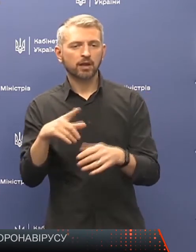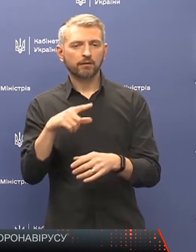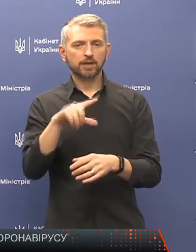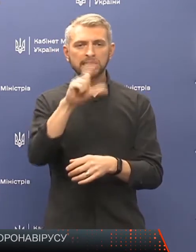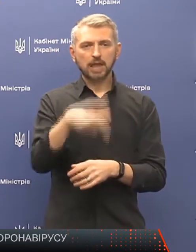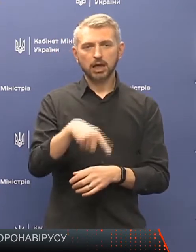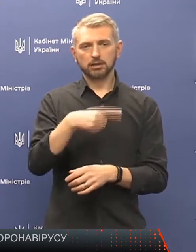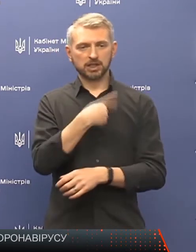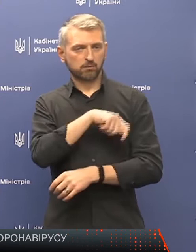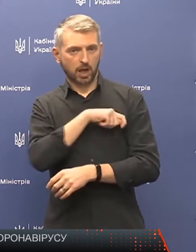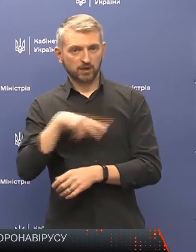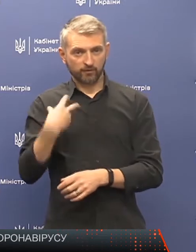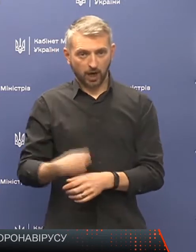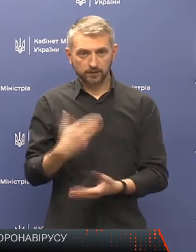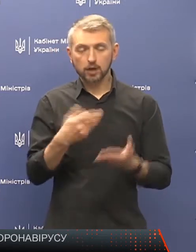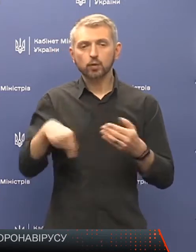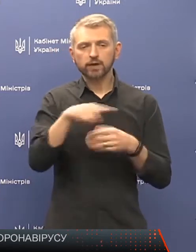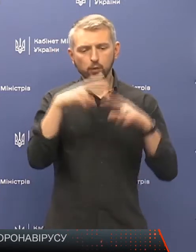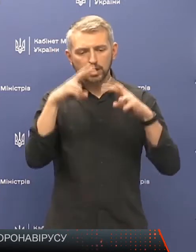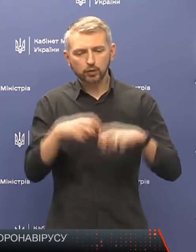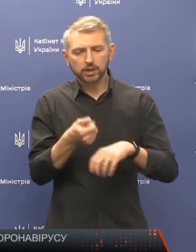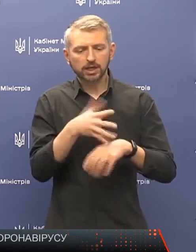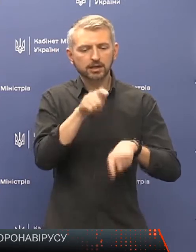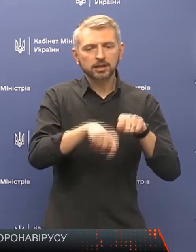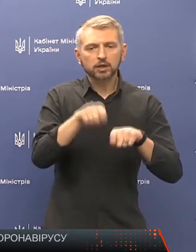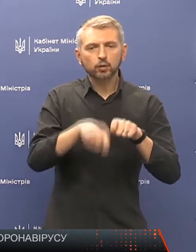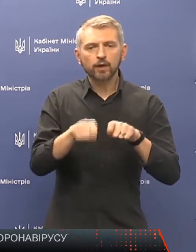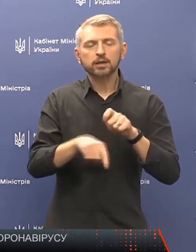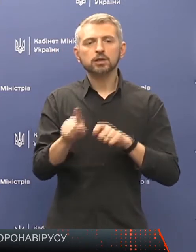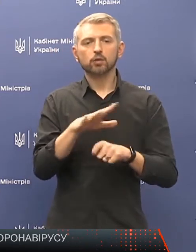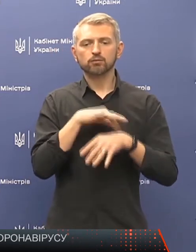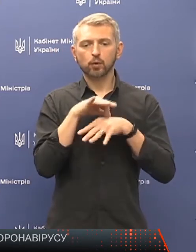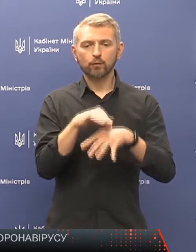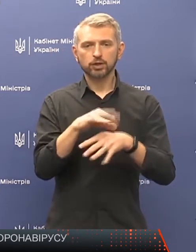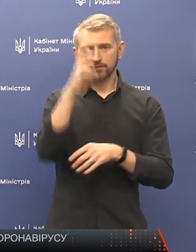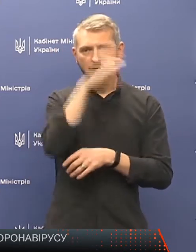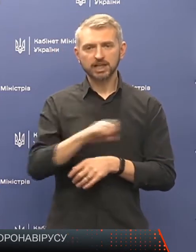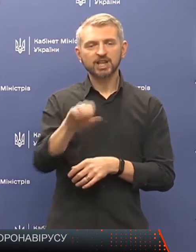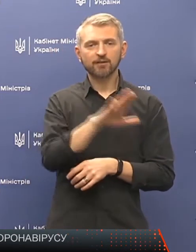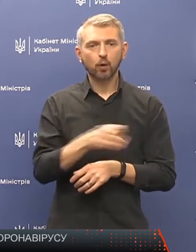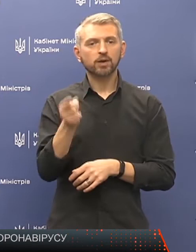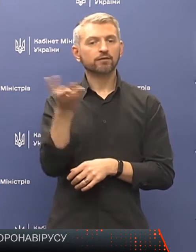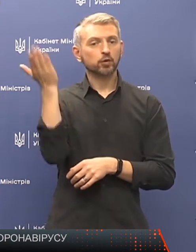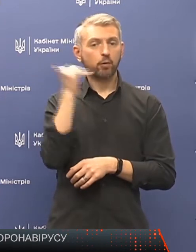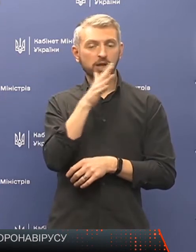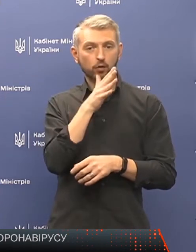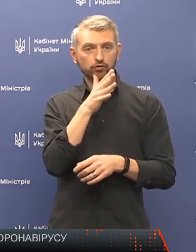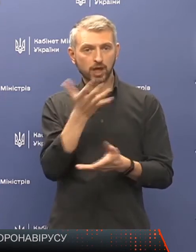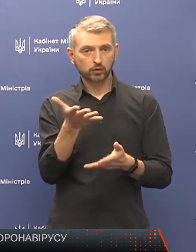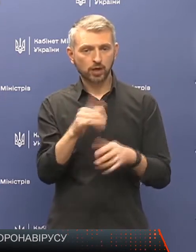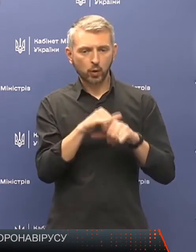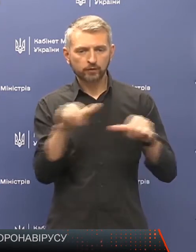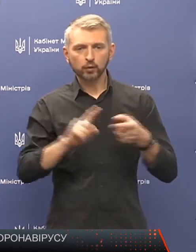Франції. Якщо ви проаналізуєте кількість тестувань, які проводились в країнах Європи в той період часу розвитку